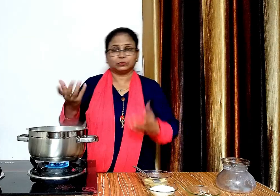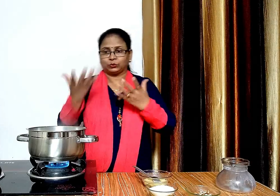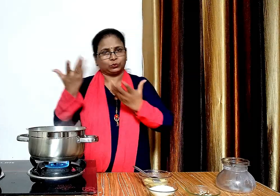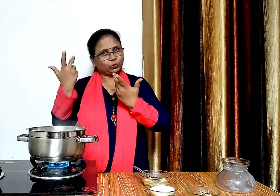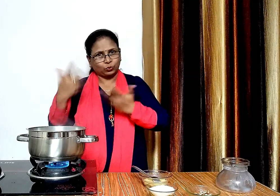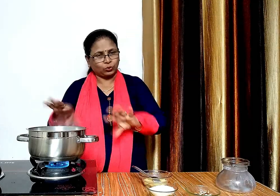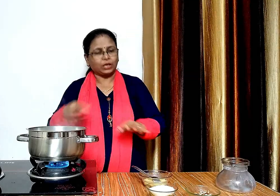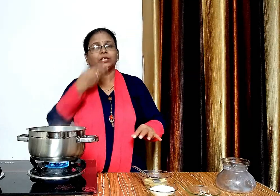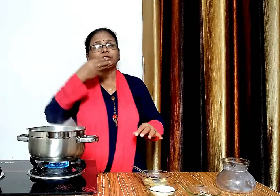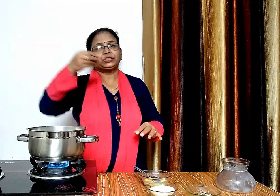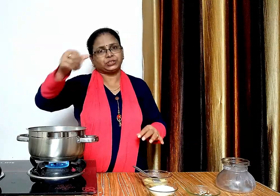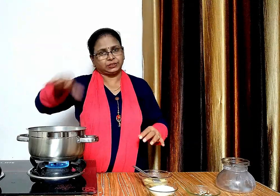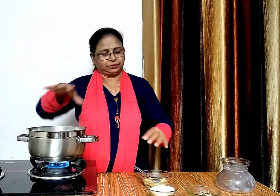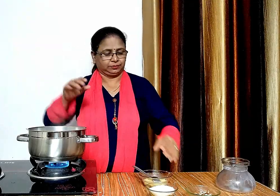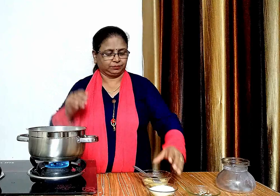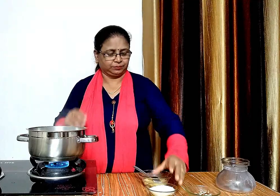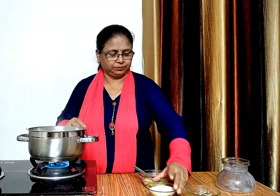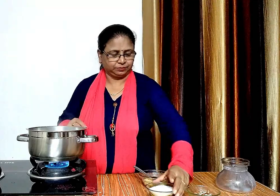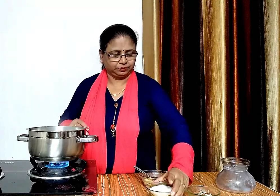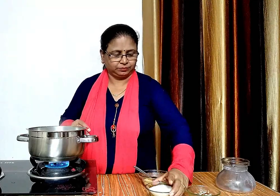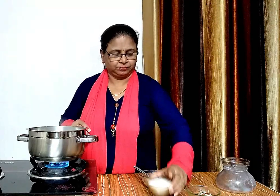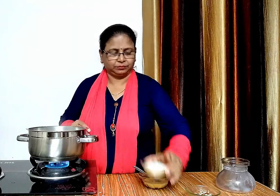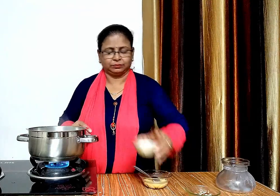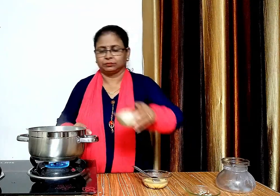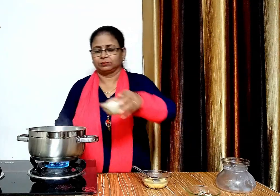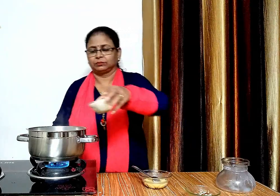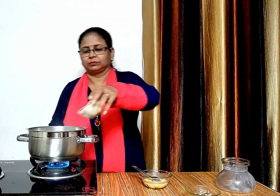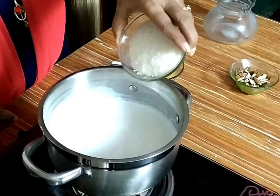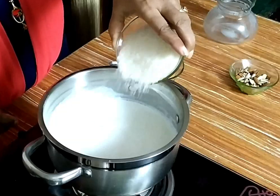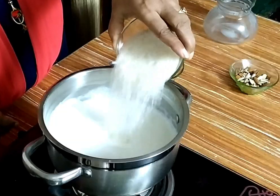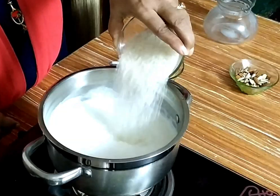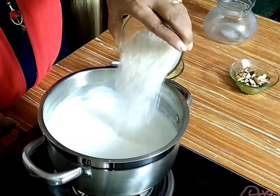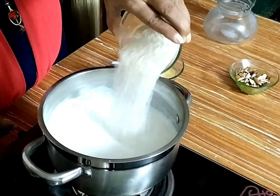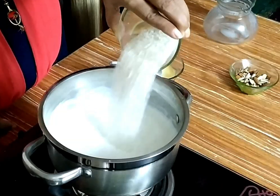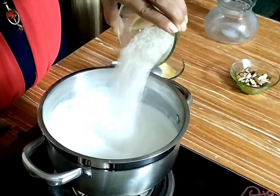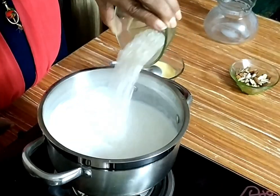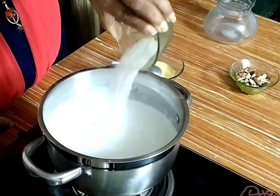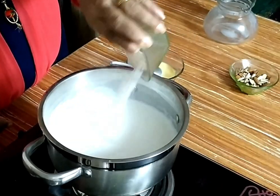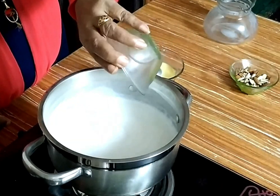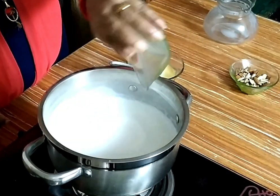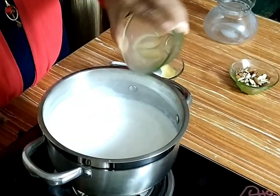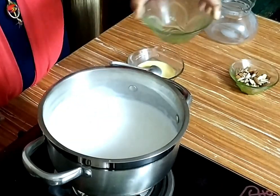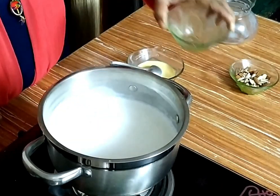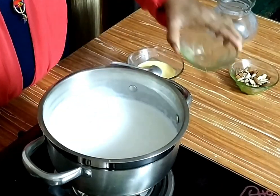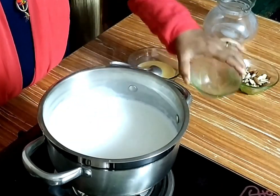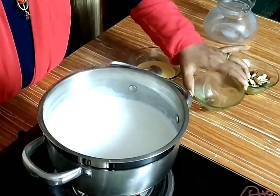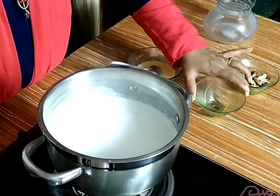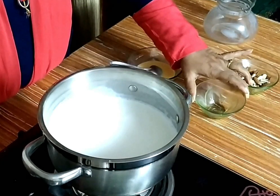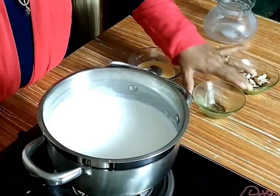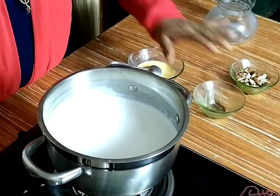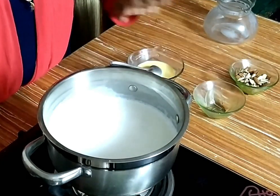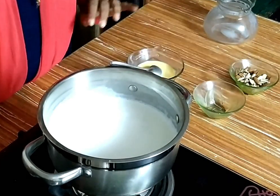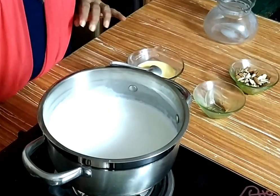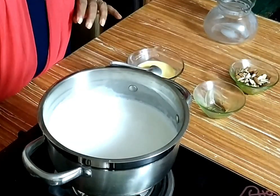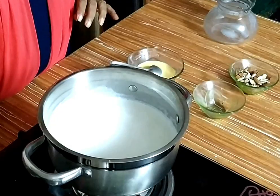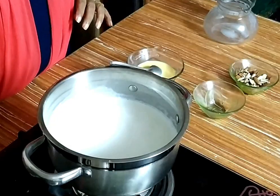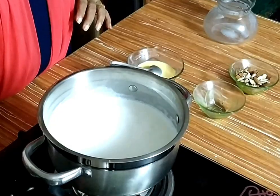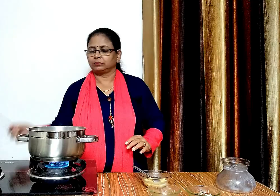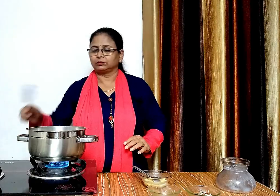दूट उबल चुका है अब हम इसमें आधा कप चिनी डालेंगे और मिला लेंगे और स्वेट से इसे थोड़ा सा उबलने